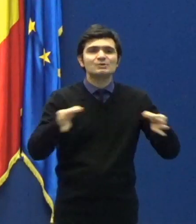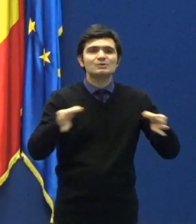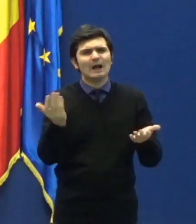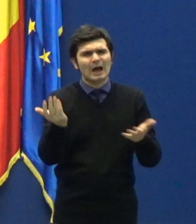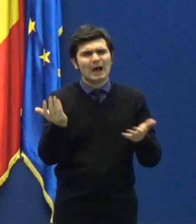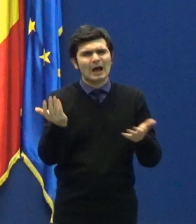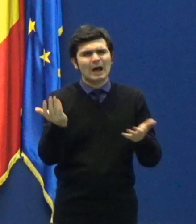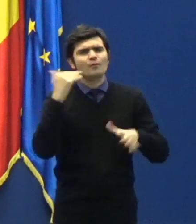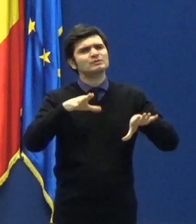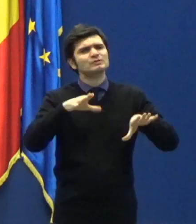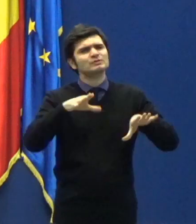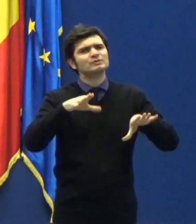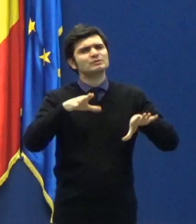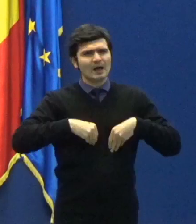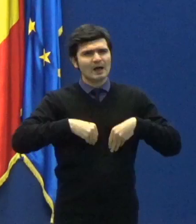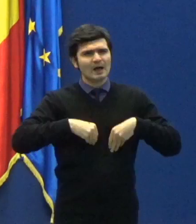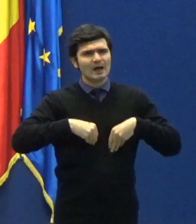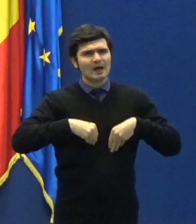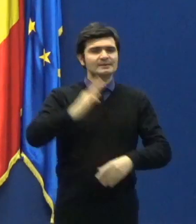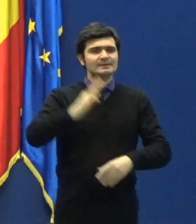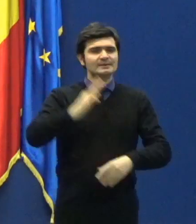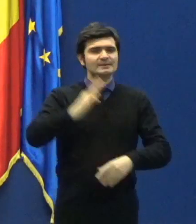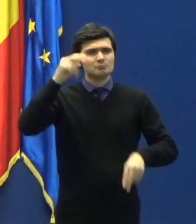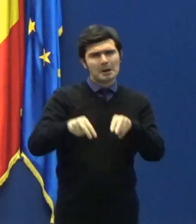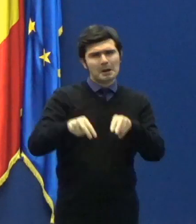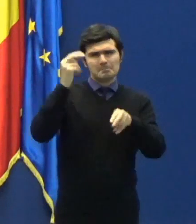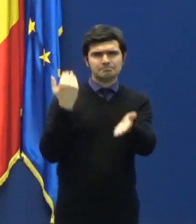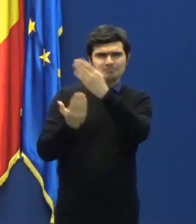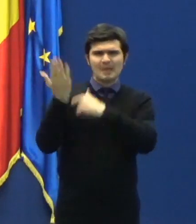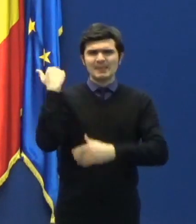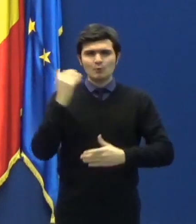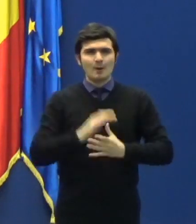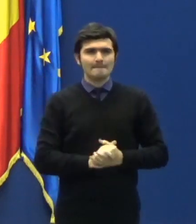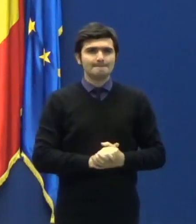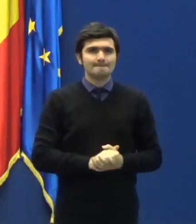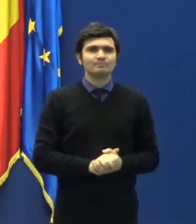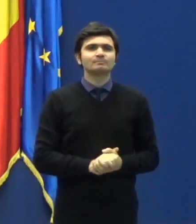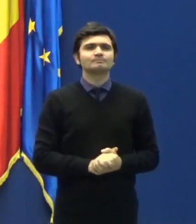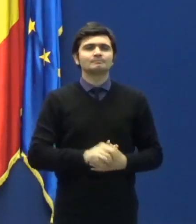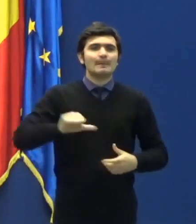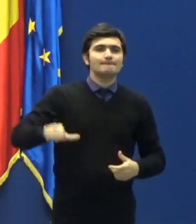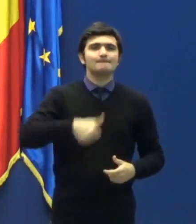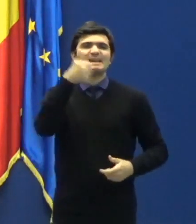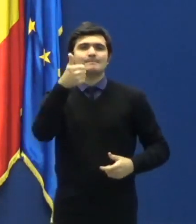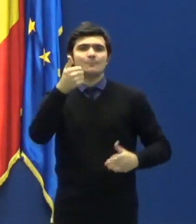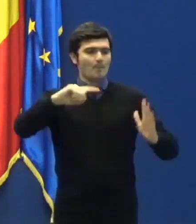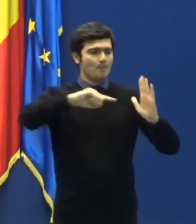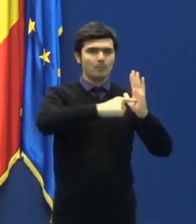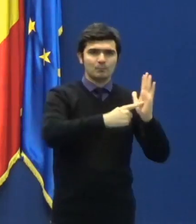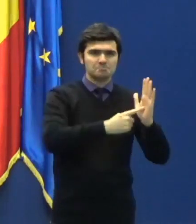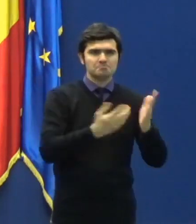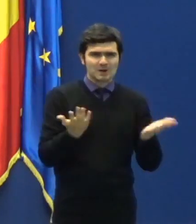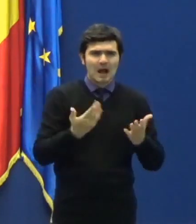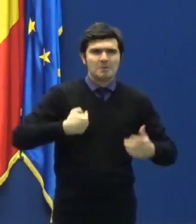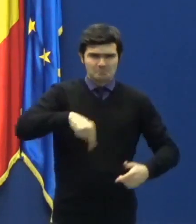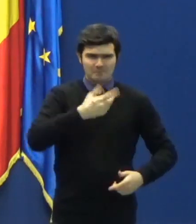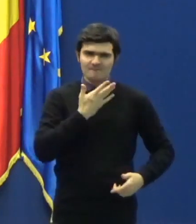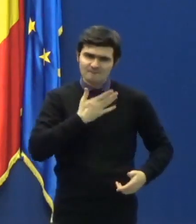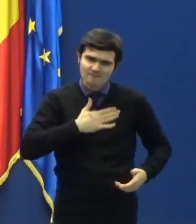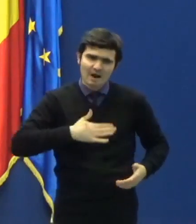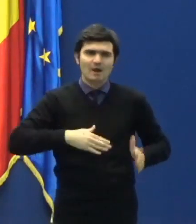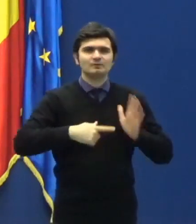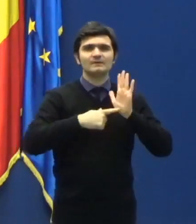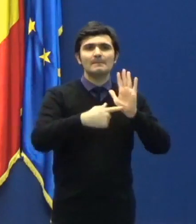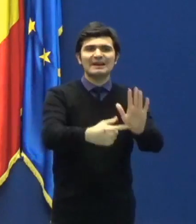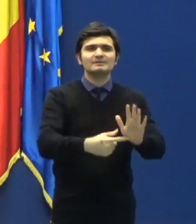ordonanțele militare anterioare. Primul punct pe care doresc să vi-l prezint